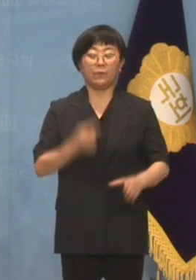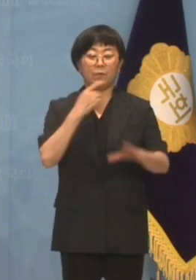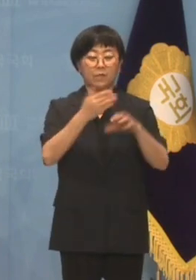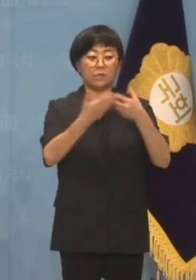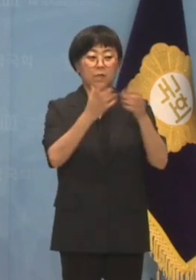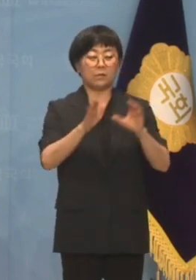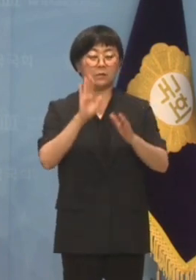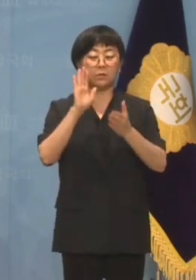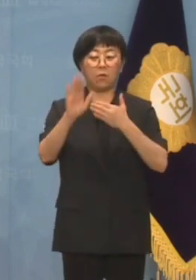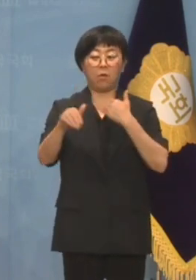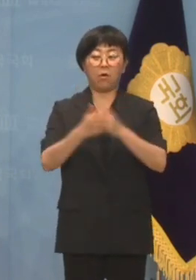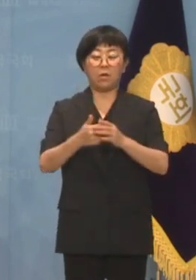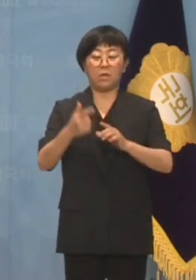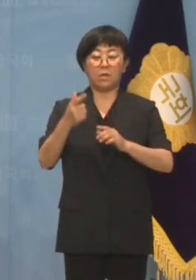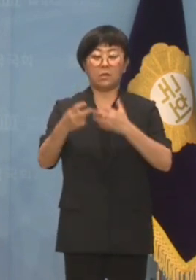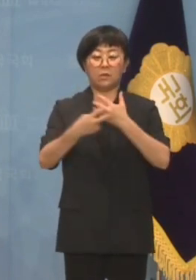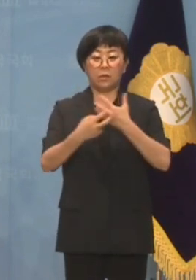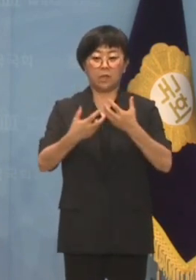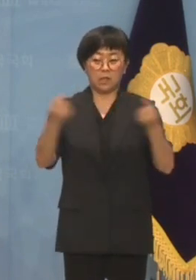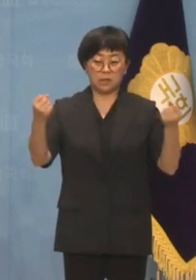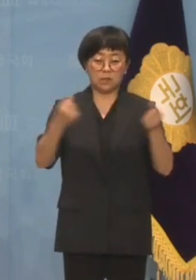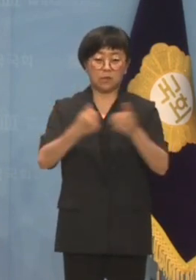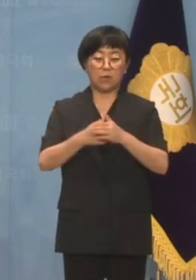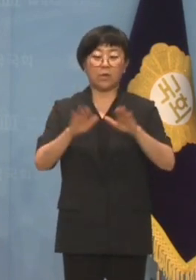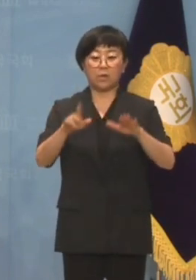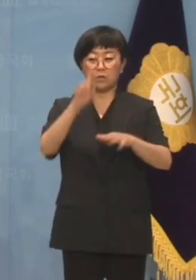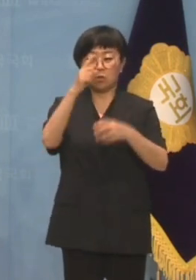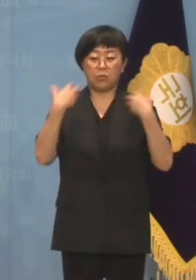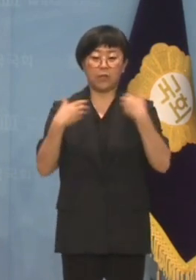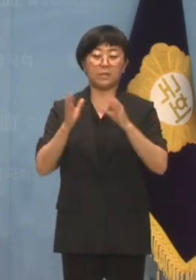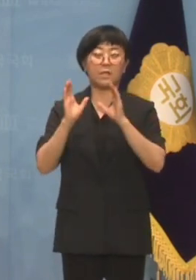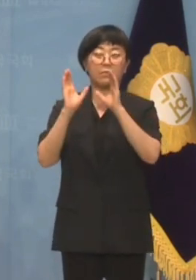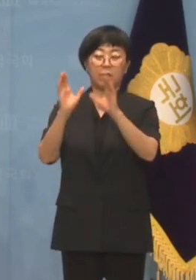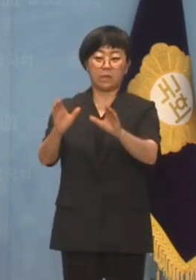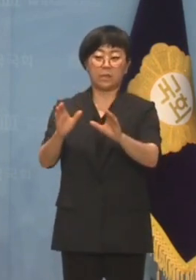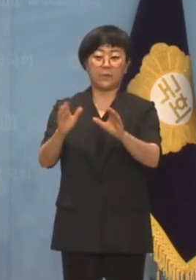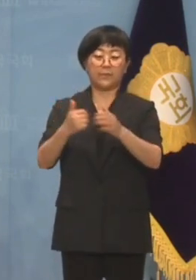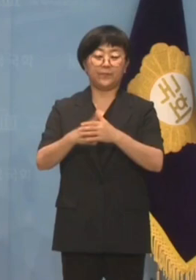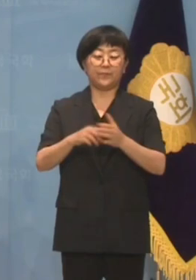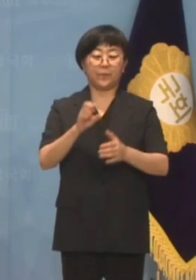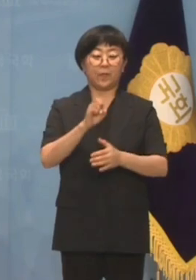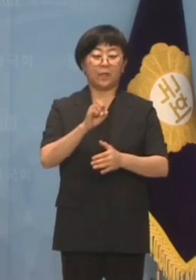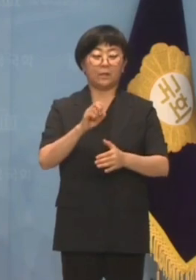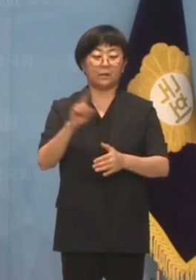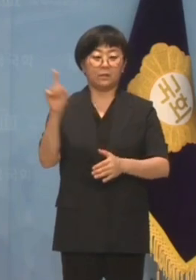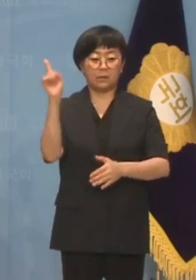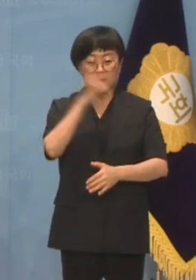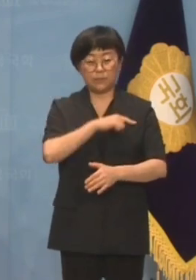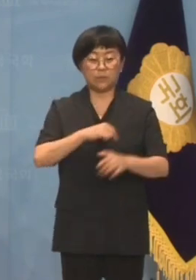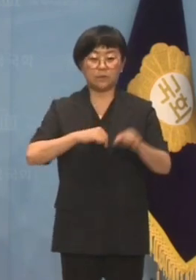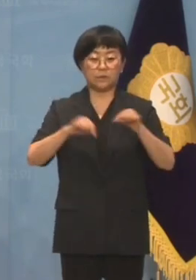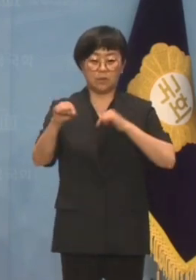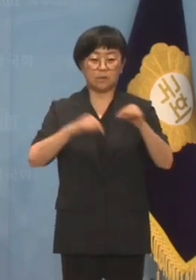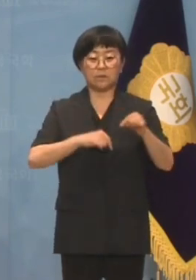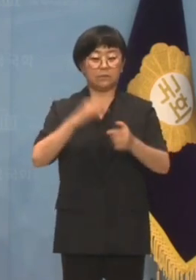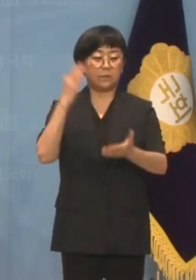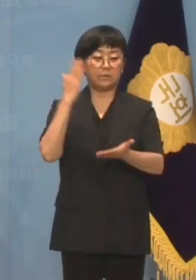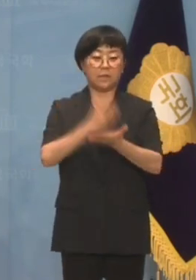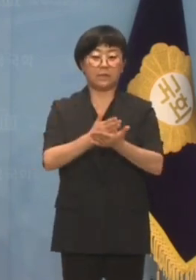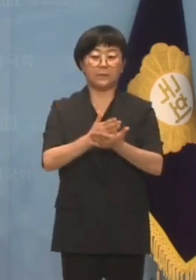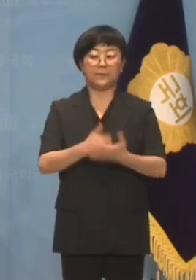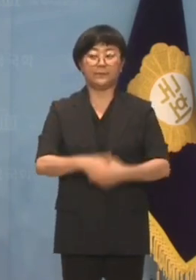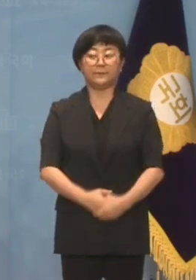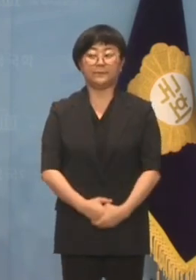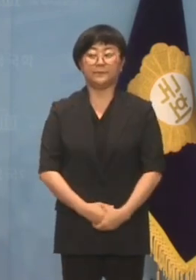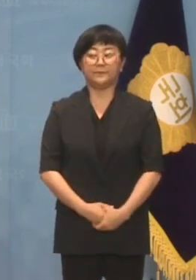민주당은 더 이상 의료계를 갈라치고 현 정부의 책임을 전거하는 야비한 정치술수를 거두십시오.